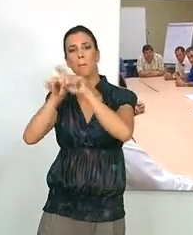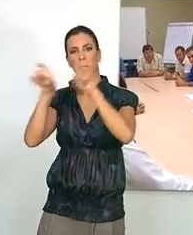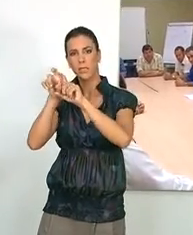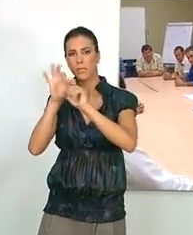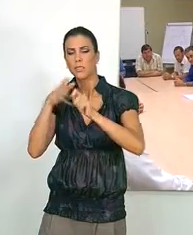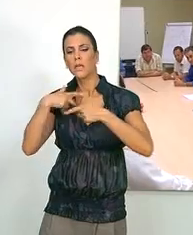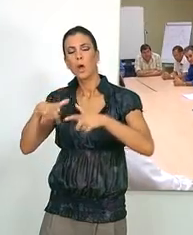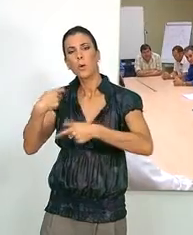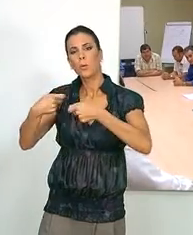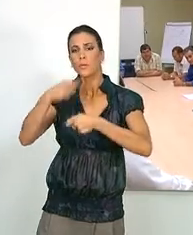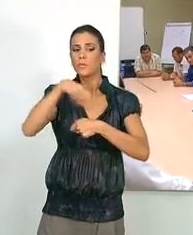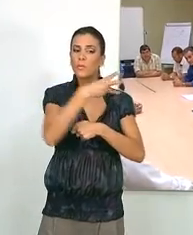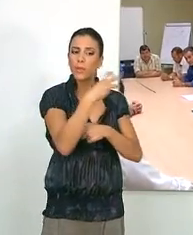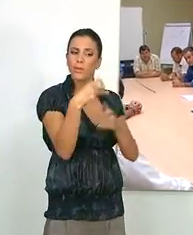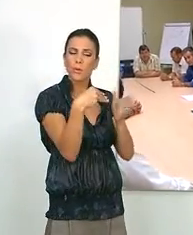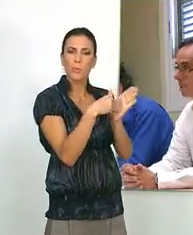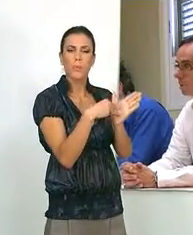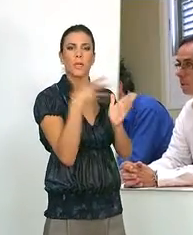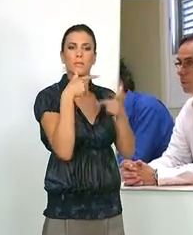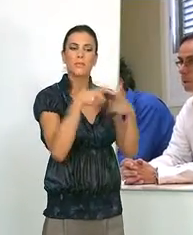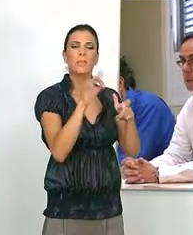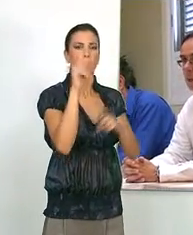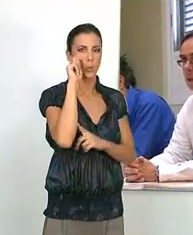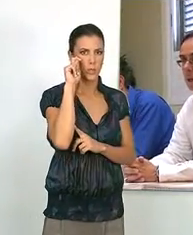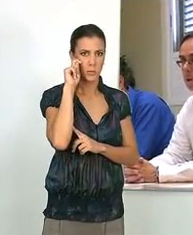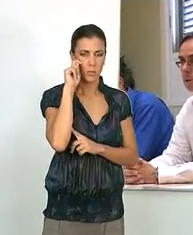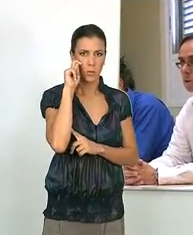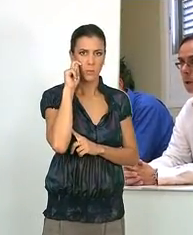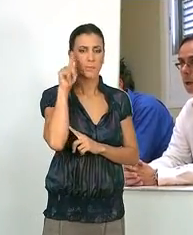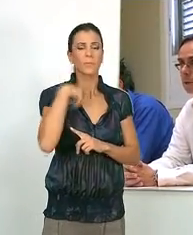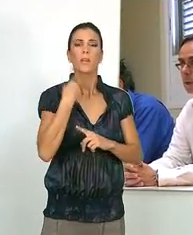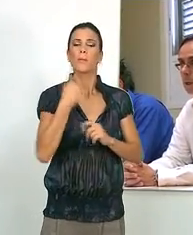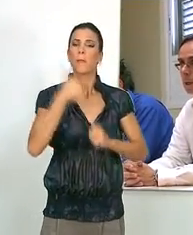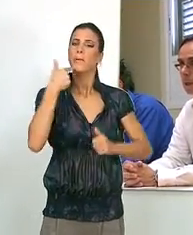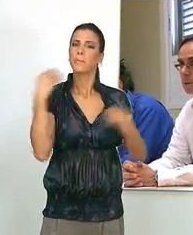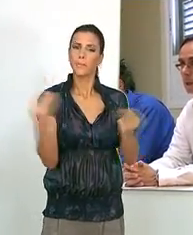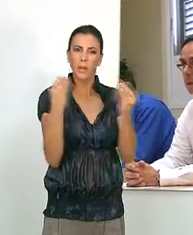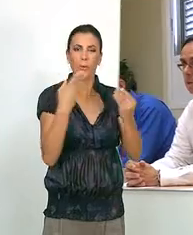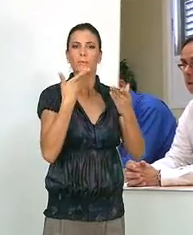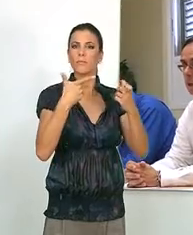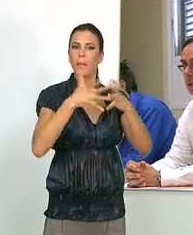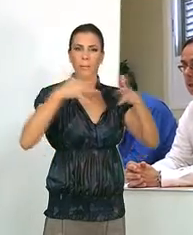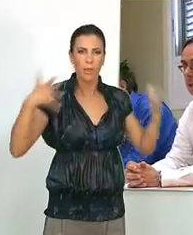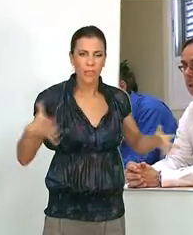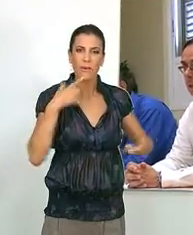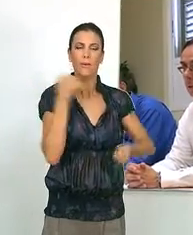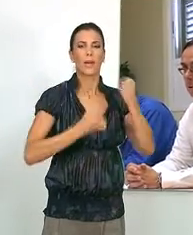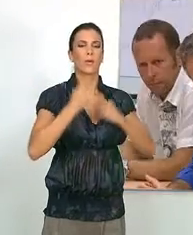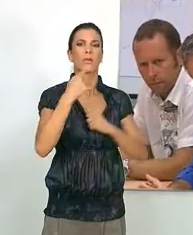comercial y 300.000 en el ámbito turístico. Ampliación y mejora de instalaciones, ahorro energético